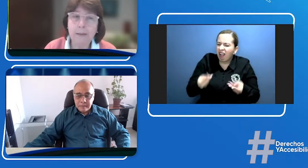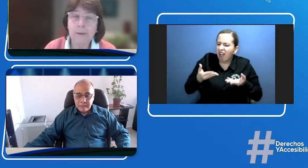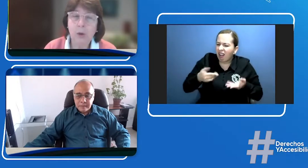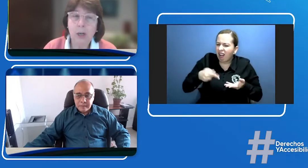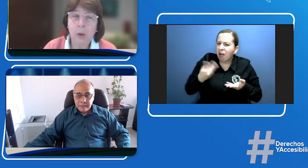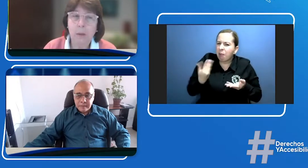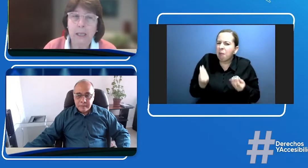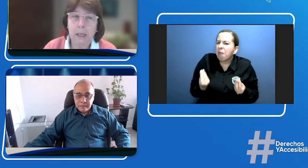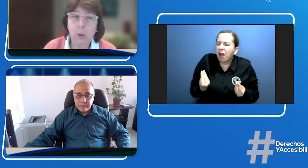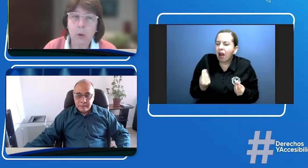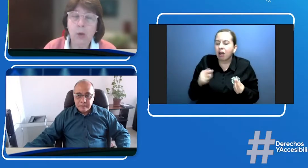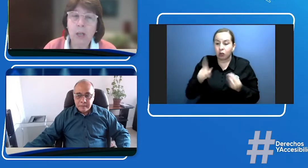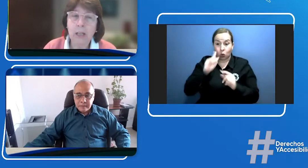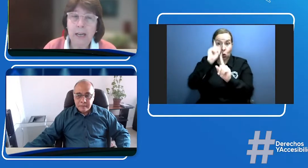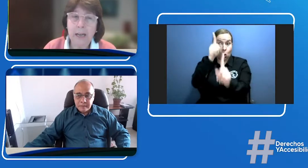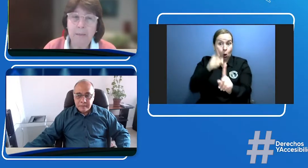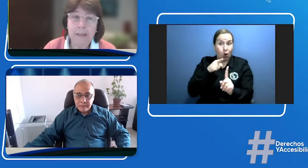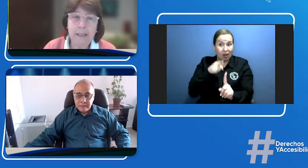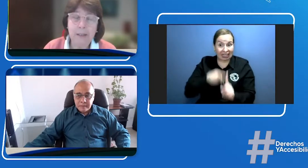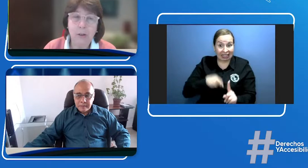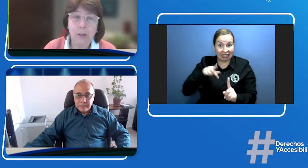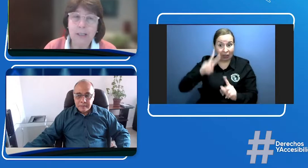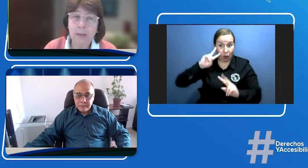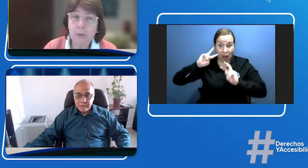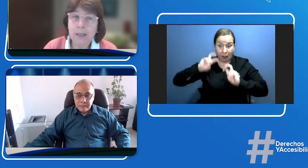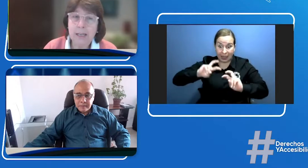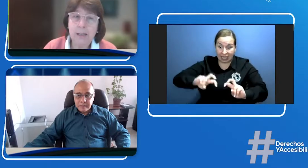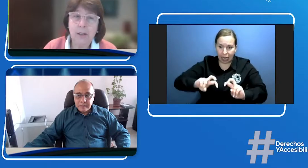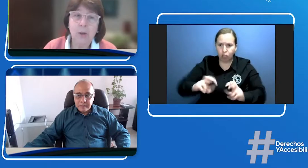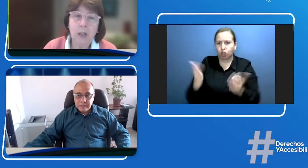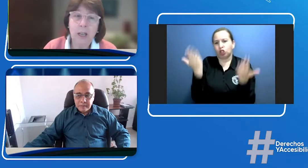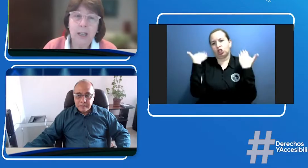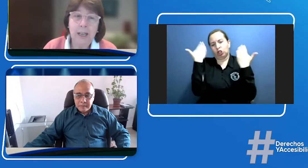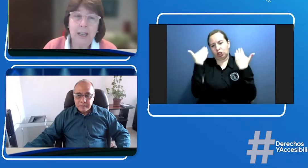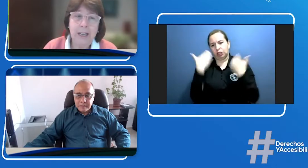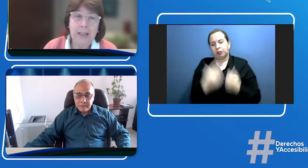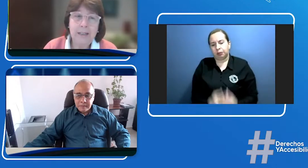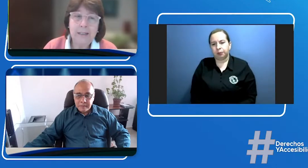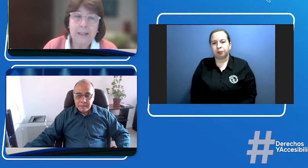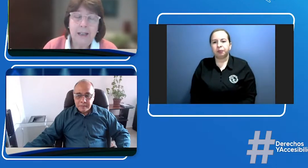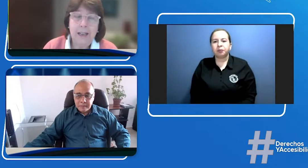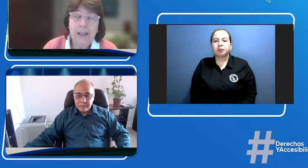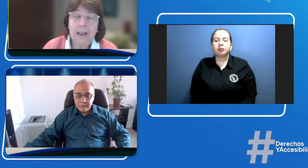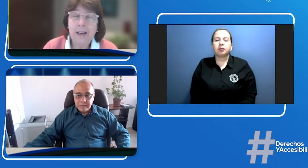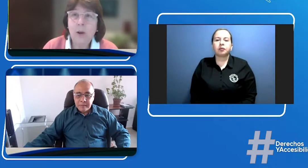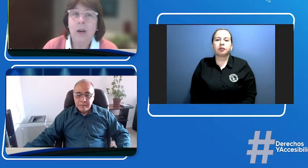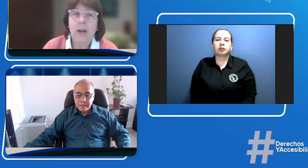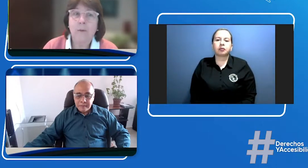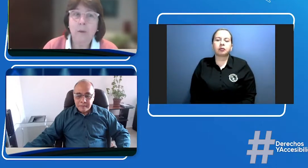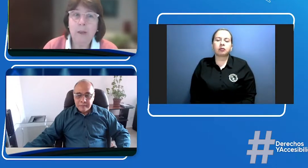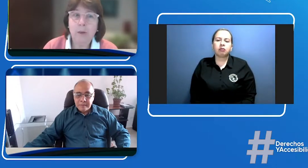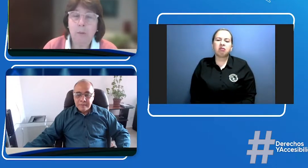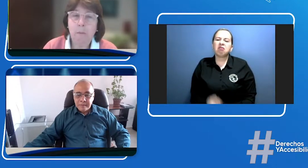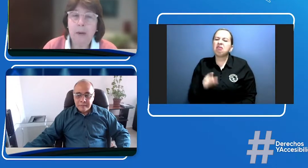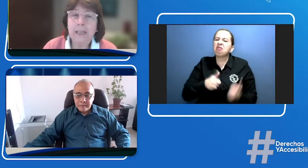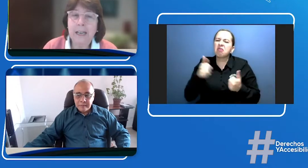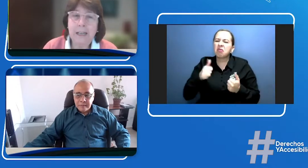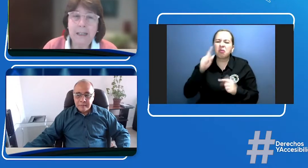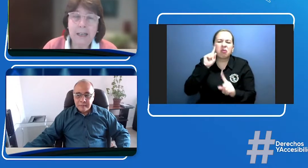con el objetivo de la investigación que estamos haciendo, que es recoger información pertinente